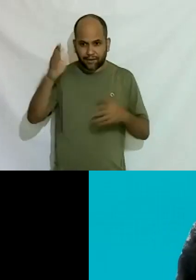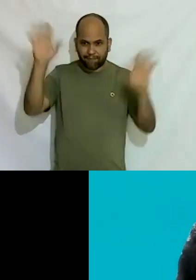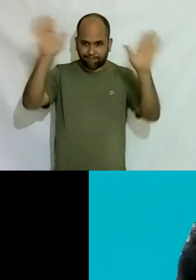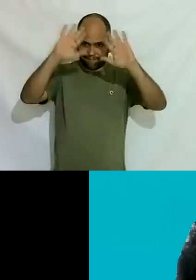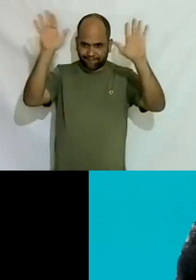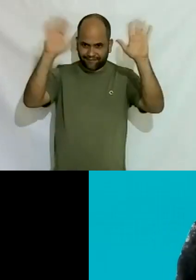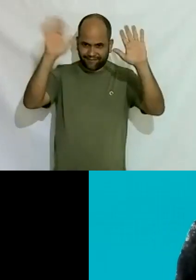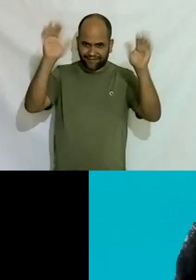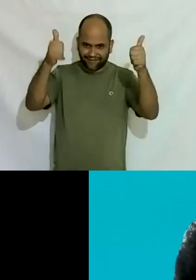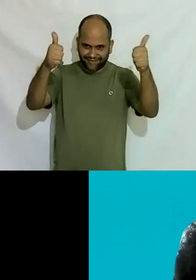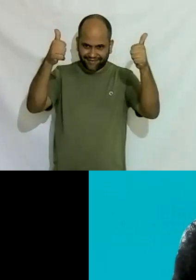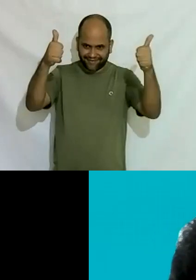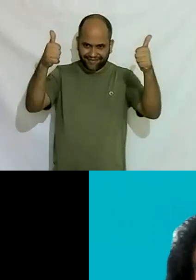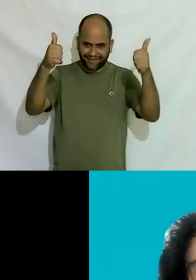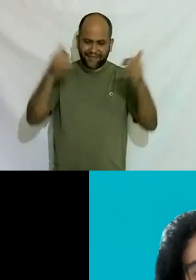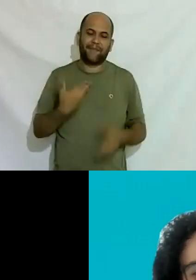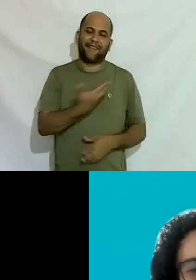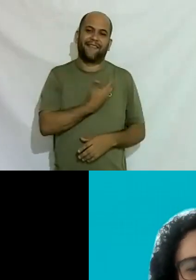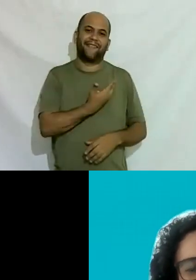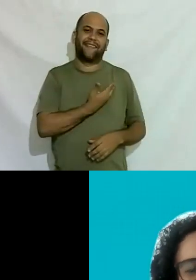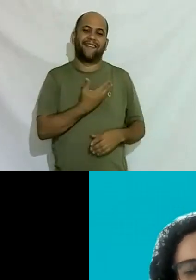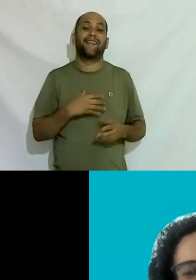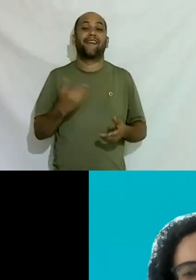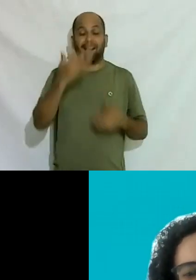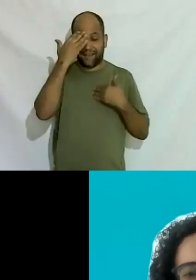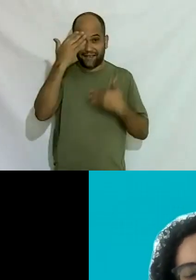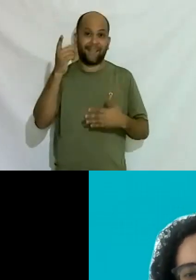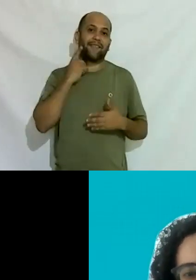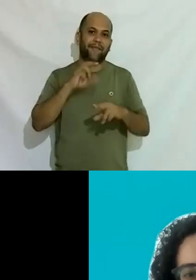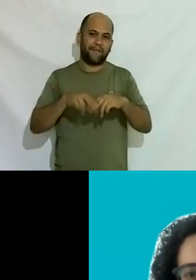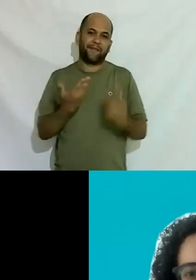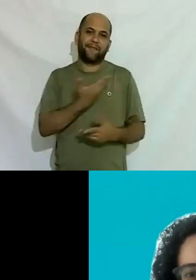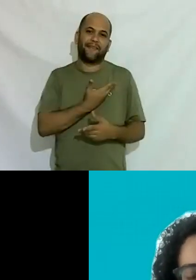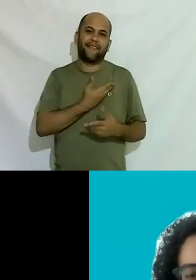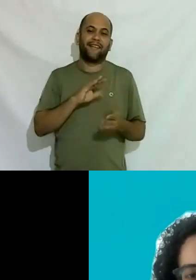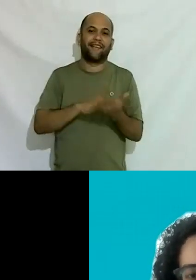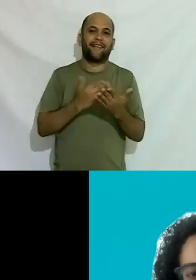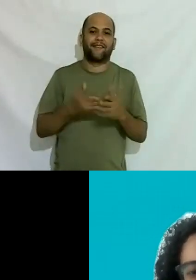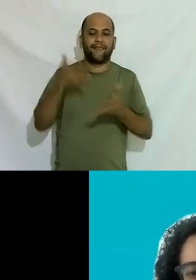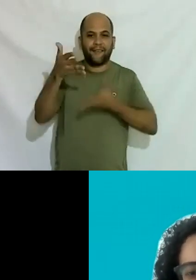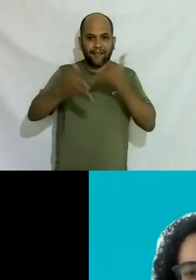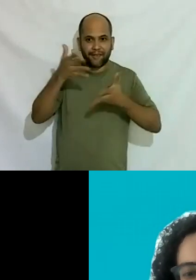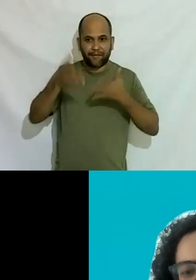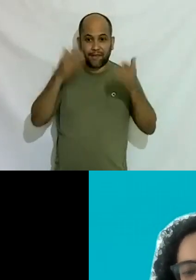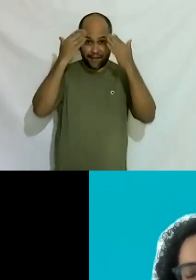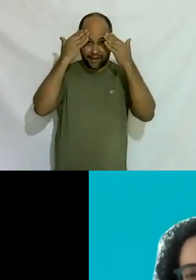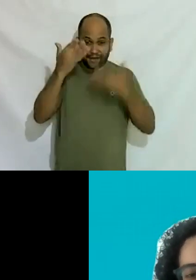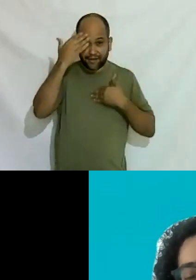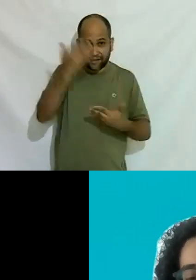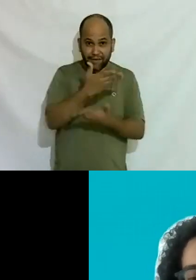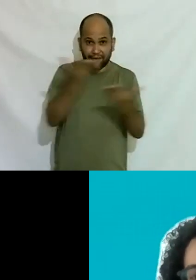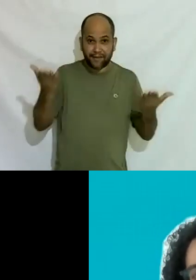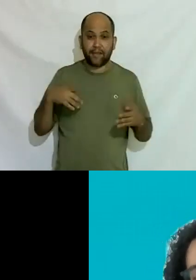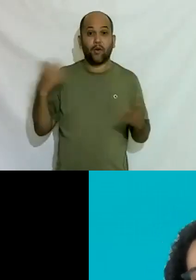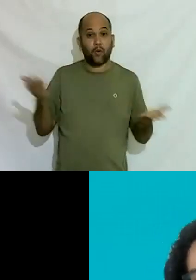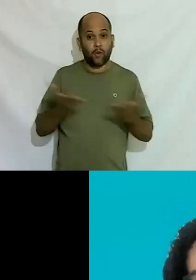colaboração e parceria aqui na tradução para Libras agradeço vocês por estarem aqui conosco não se esqueçam que hoje a gente ainda tem